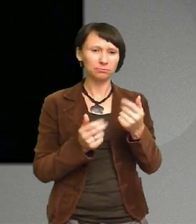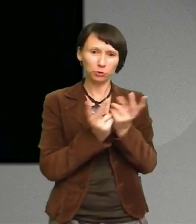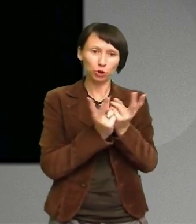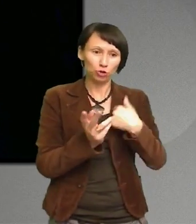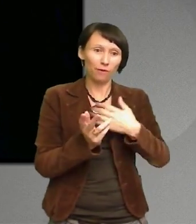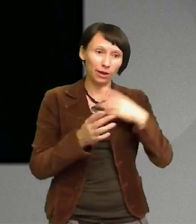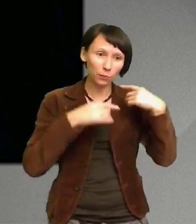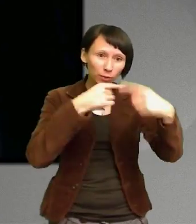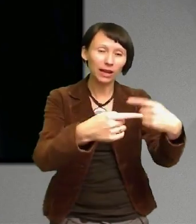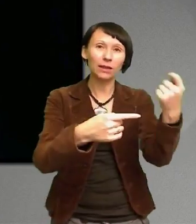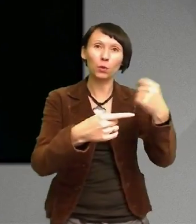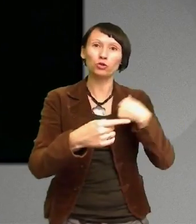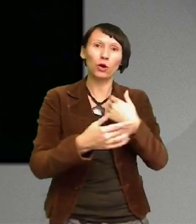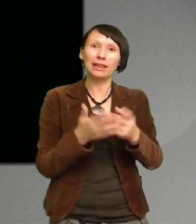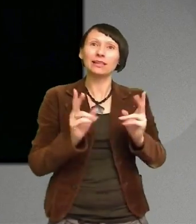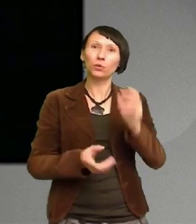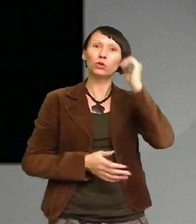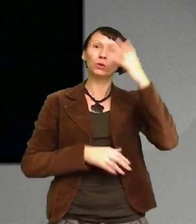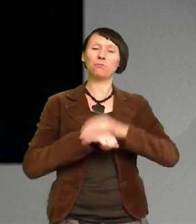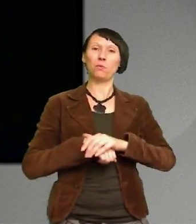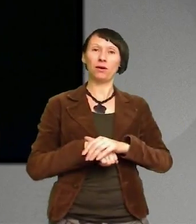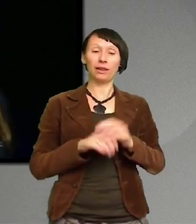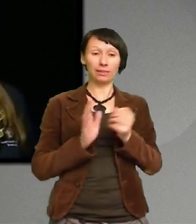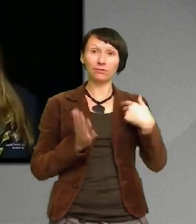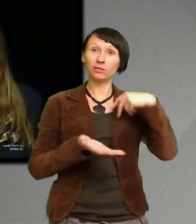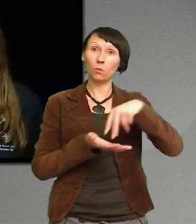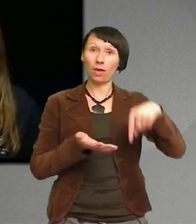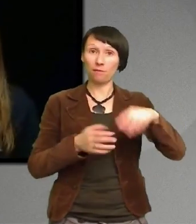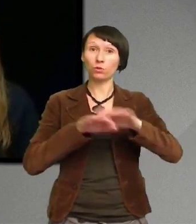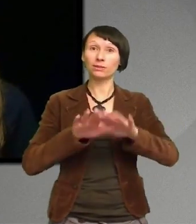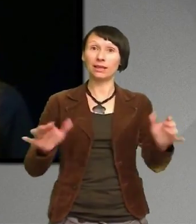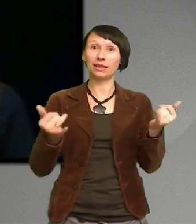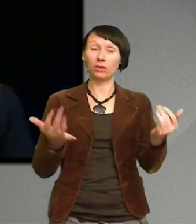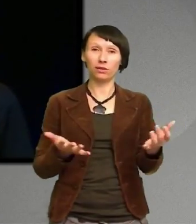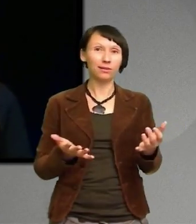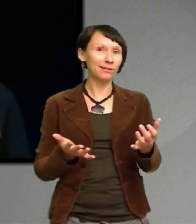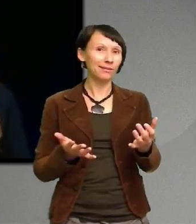är också en av anledningarna Att jag står här idag För tror det eller ej Men att prata inte med många människor Är inte min favorit